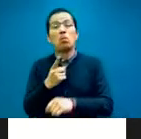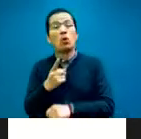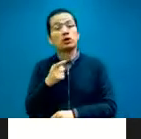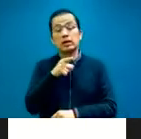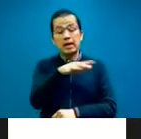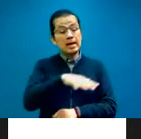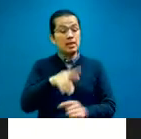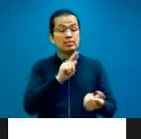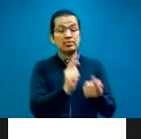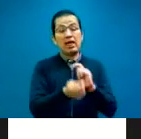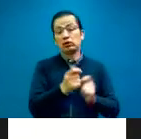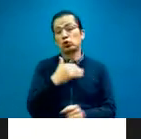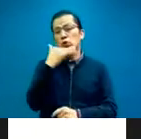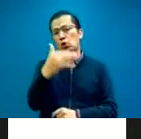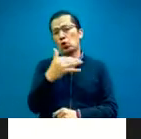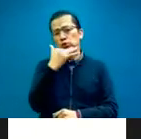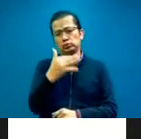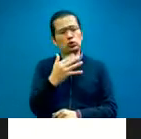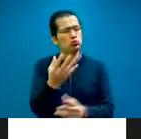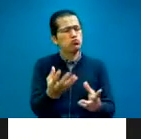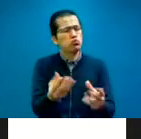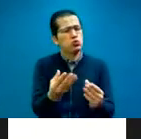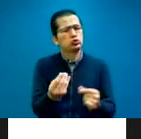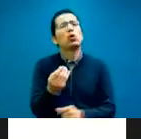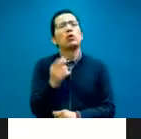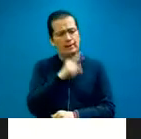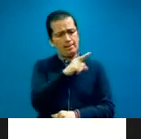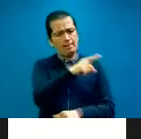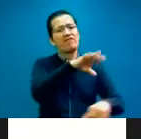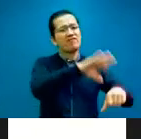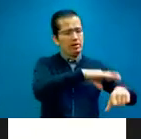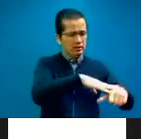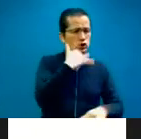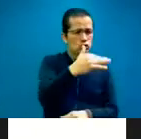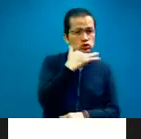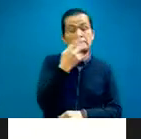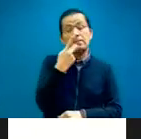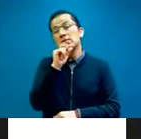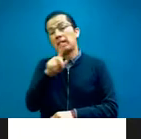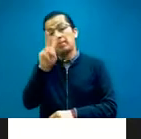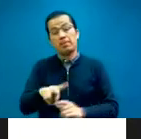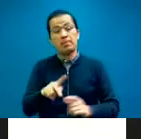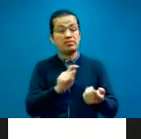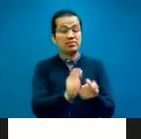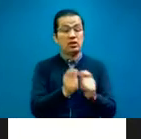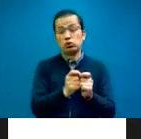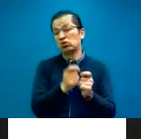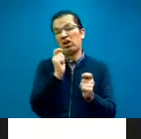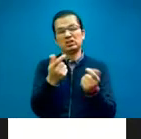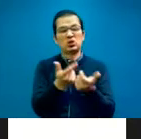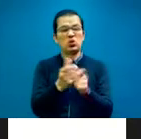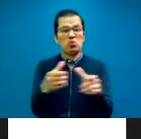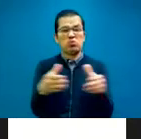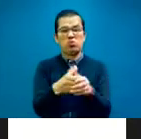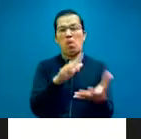farmacéutica, pero que también se debía a que los traductores, los peritos traductores, éramos un grupo mafioso.